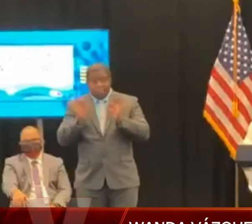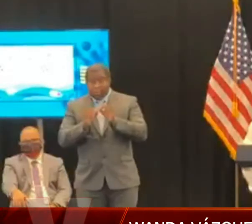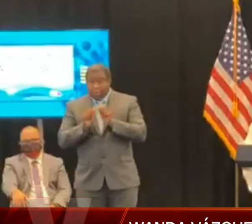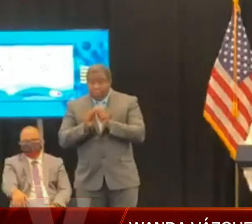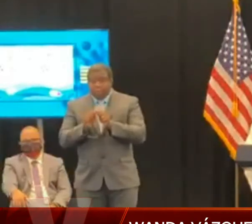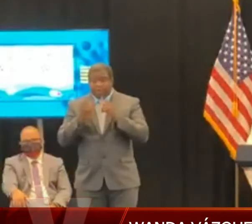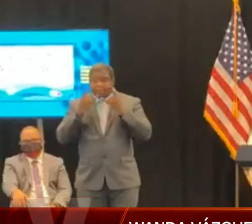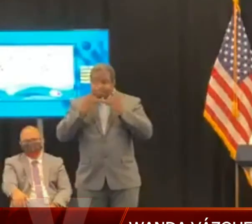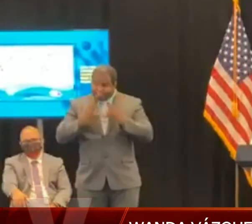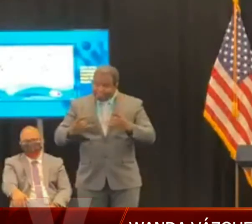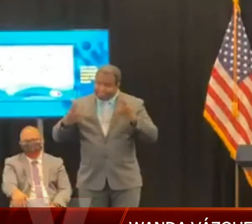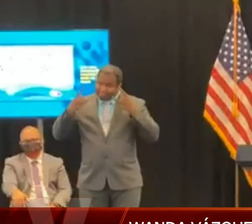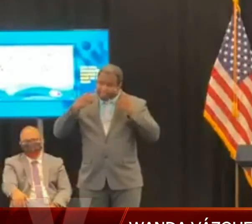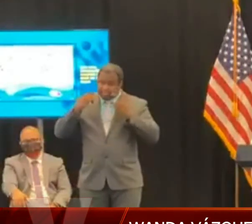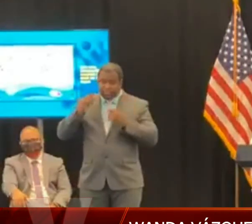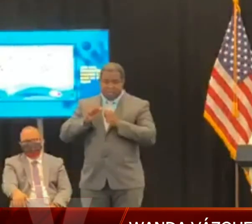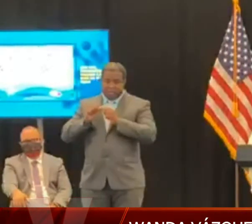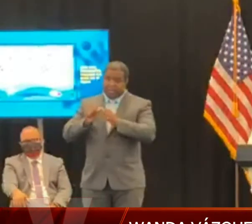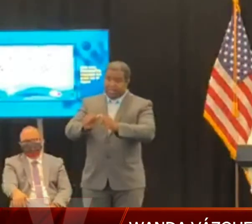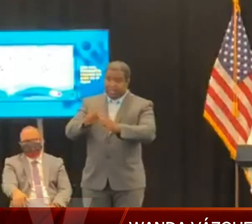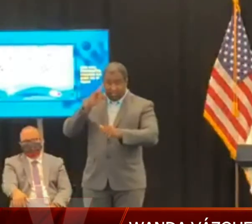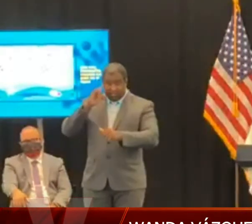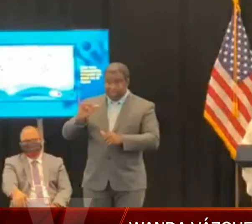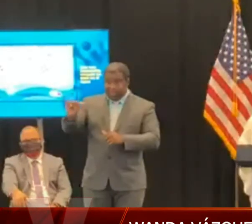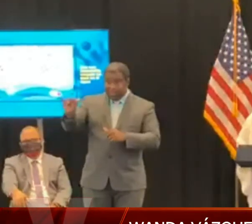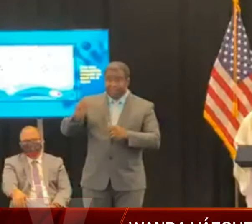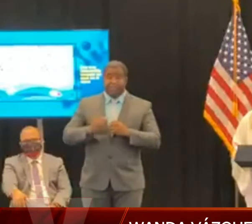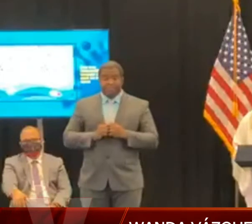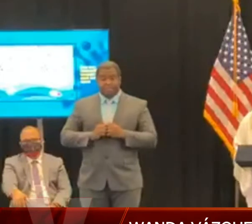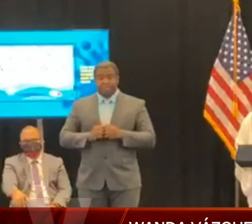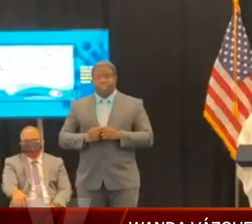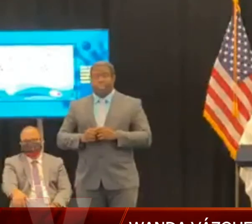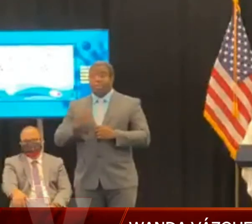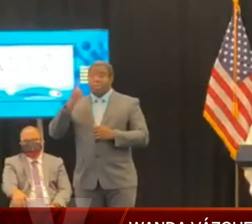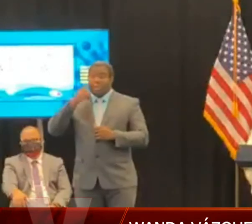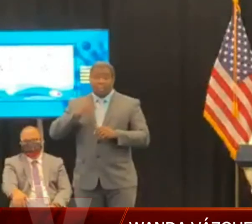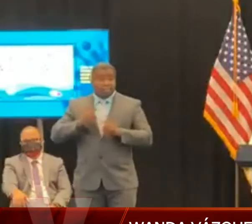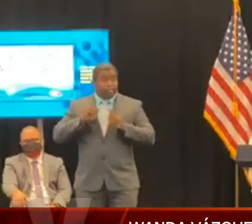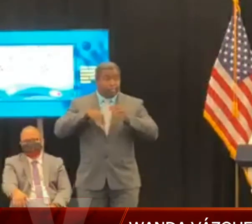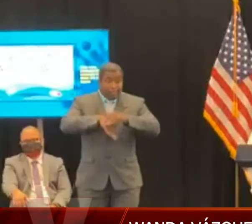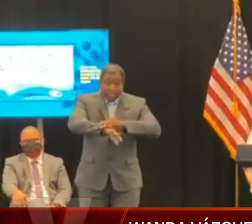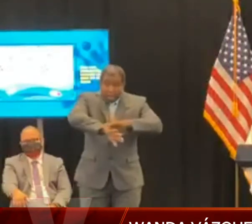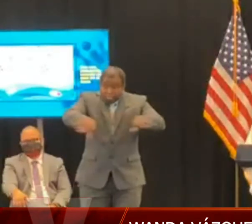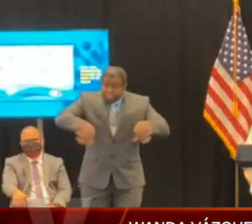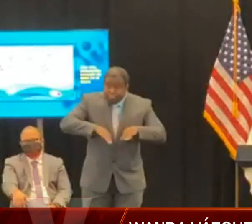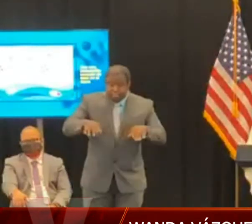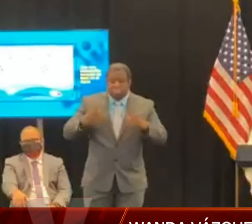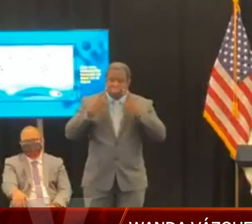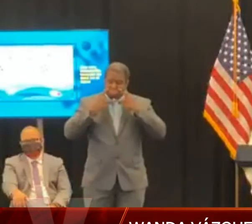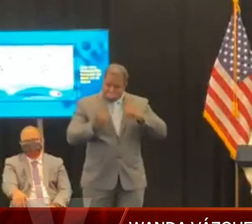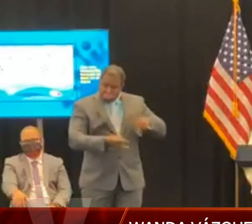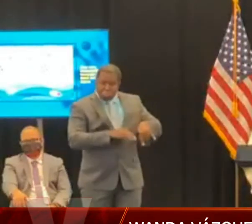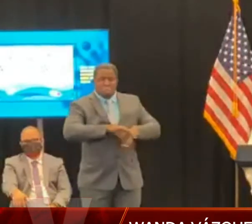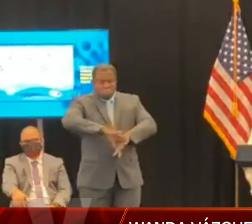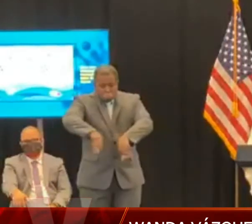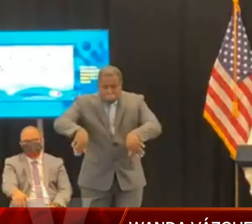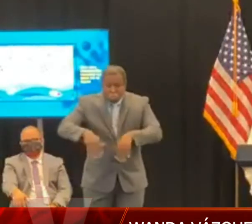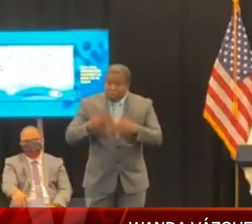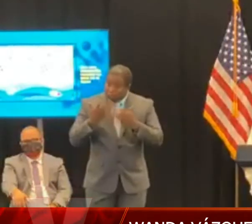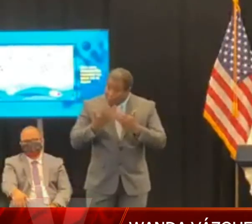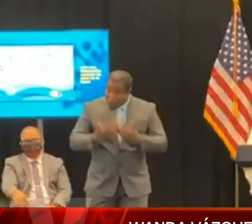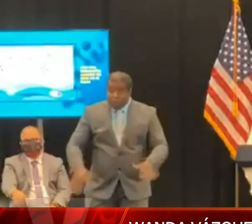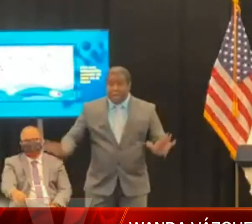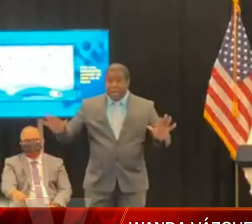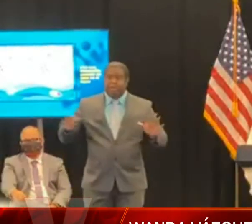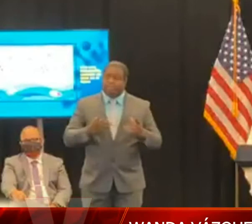La educación continuará siendo una educación a distancia. Por recomendaciones del Departamento de Salud,